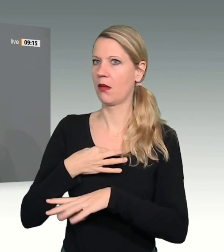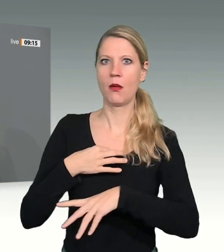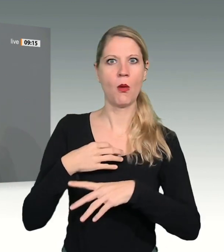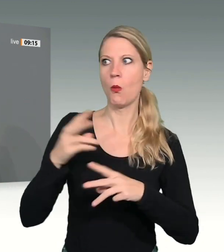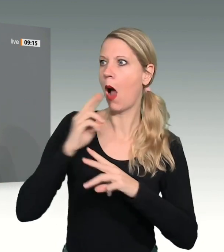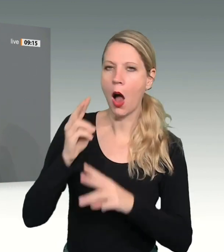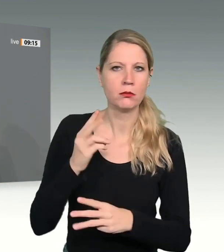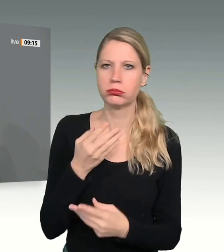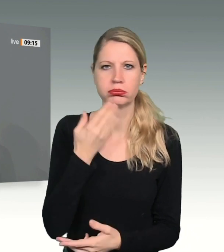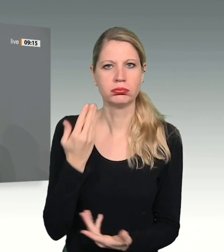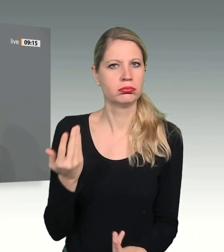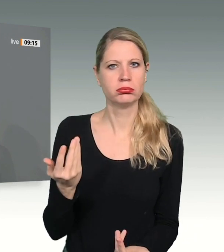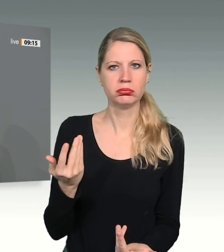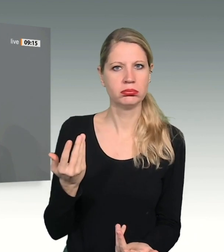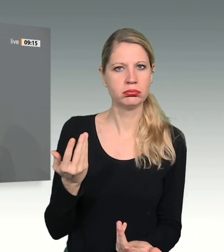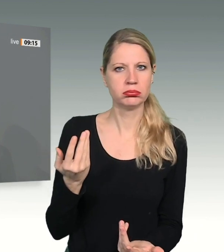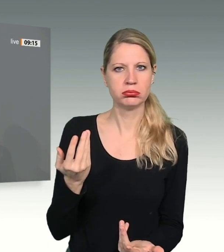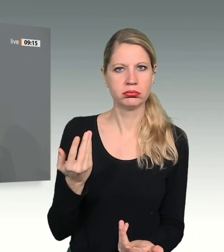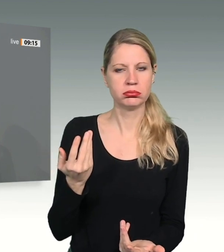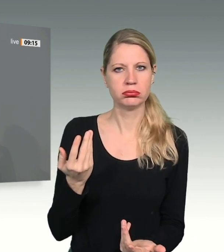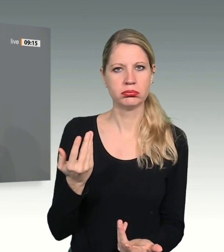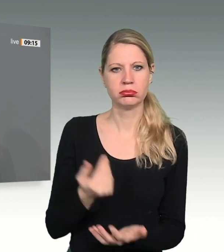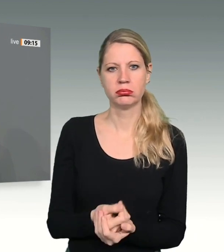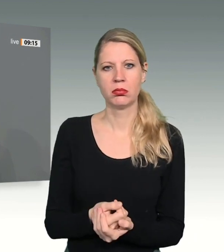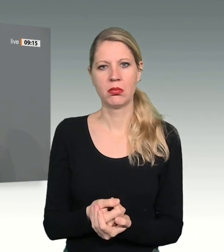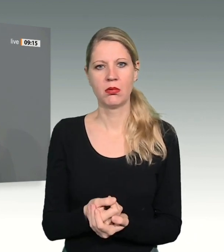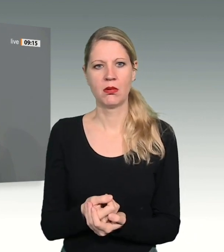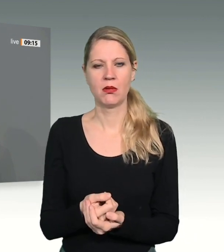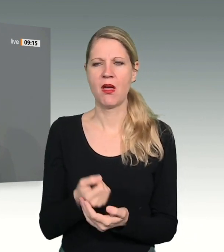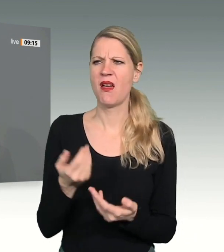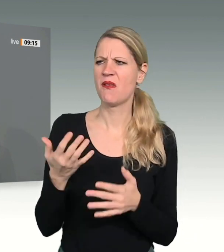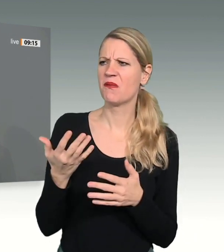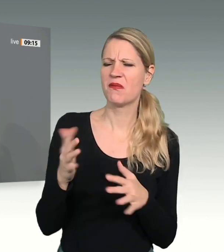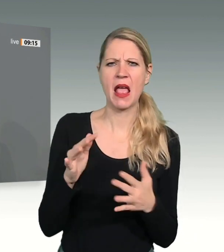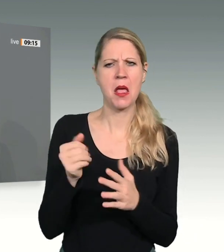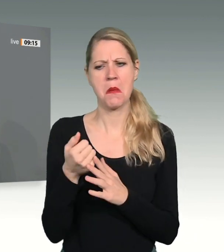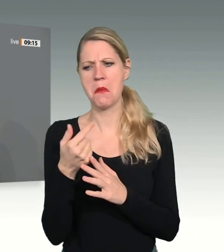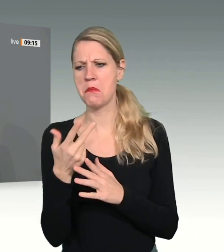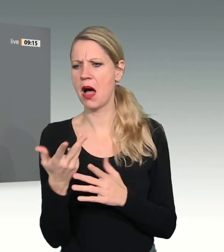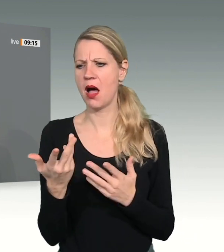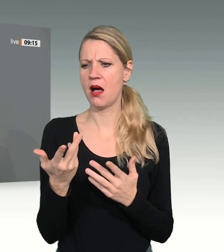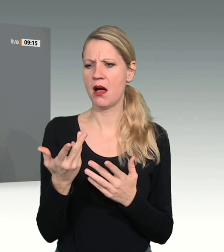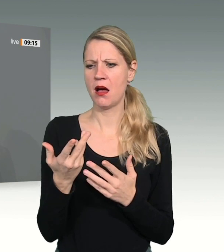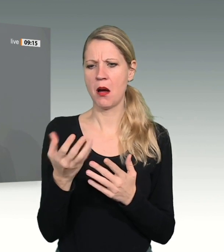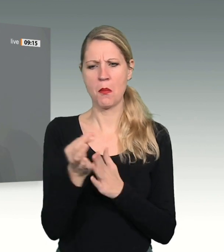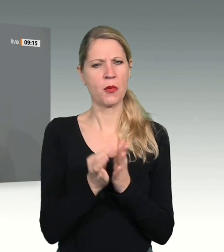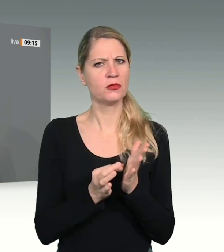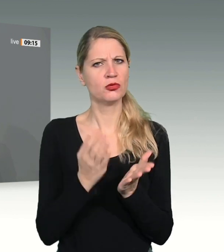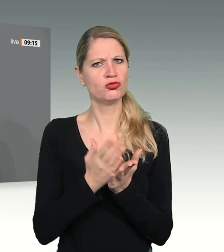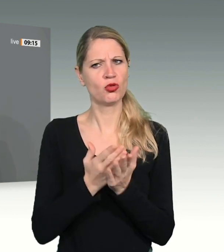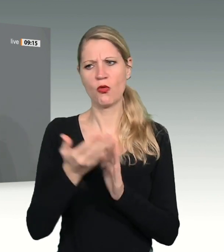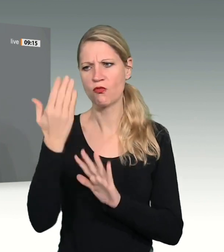war manches auch vor 50 Jahren doch schon selbstverständlicher als heute viele glauben.